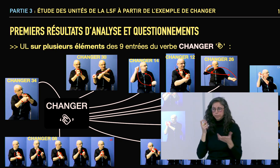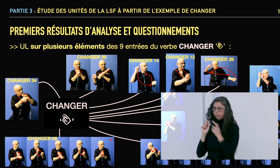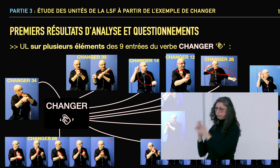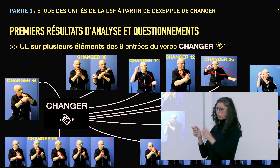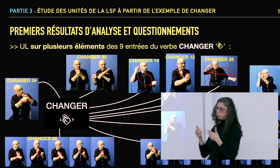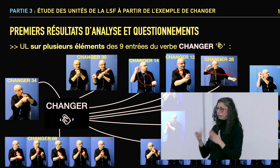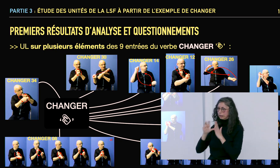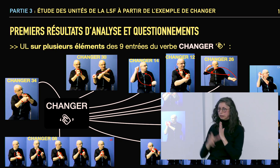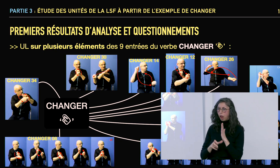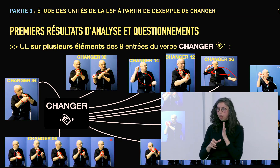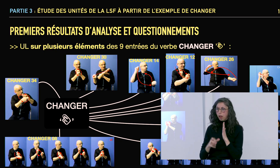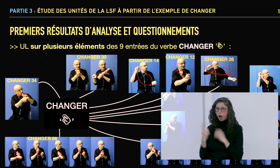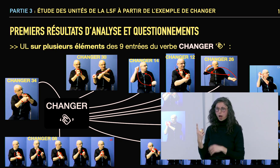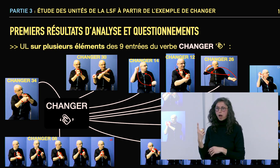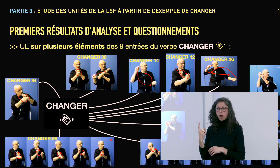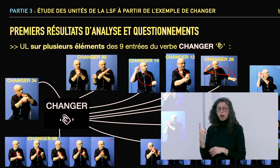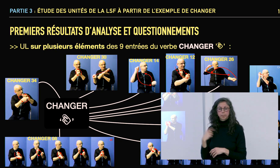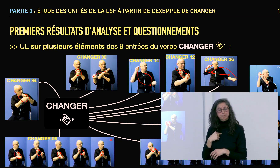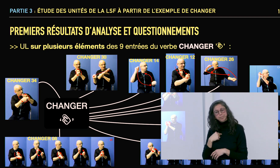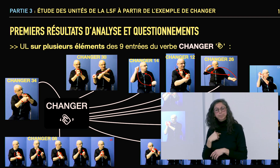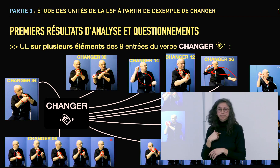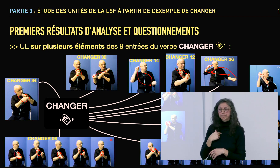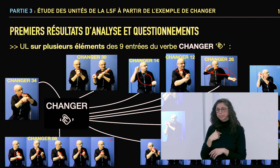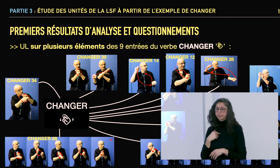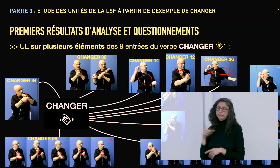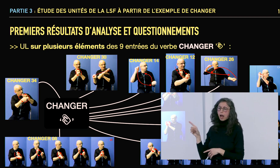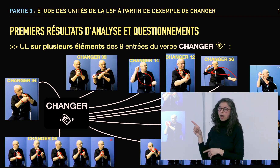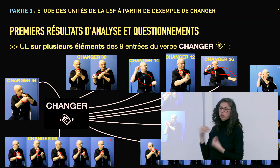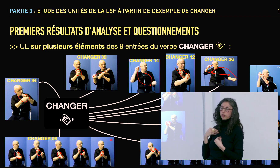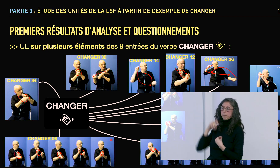Tous ces changements, je les ai relevés au sein de l'outil d'annotation élan.